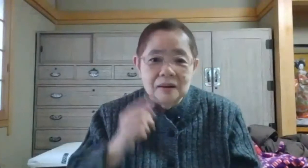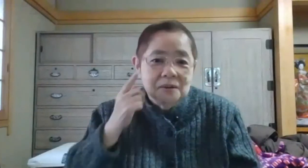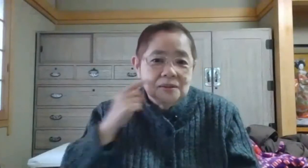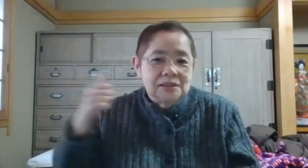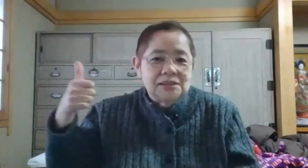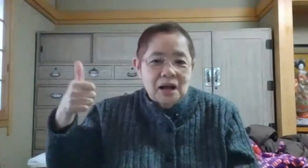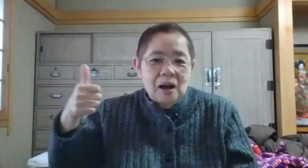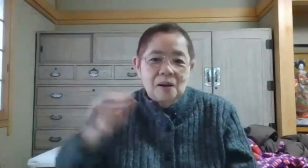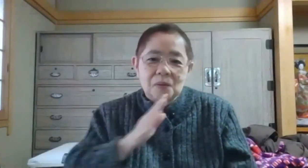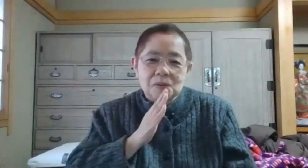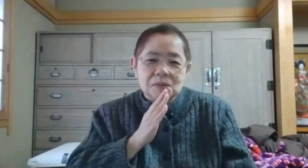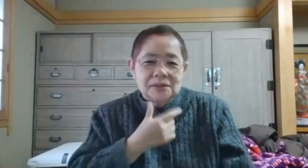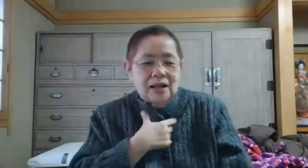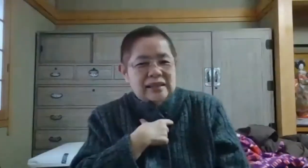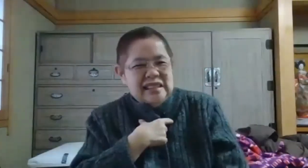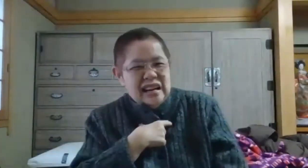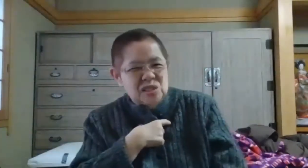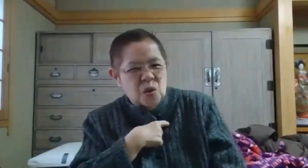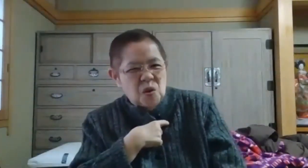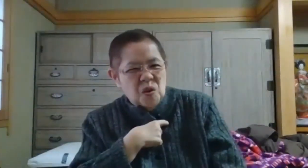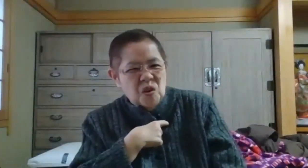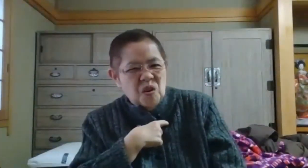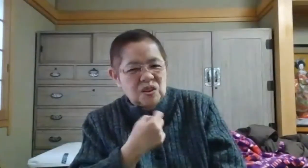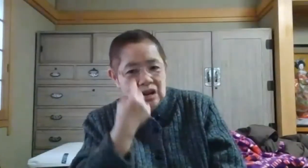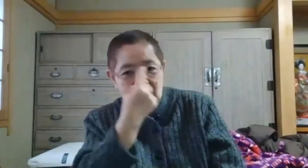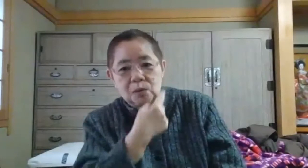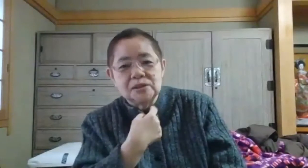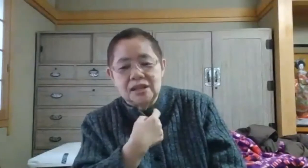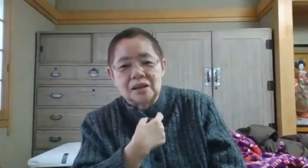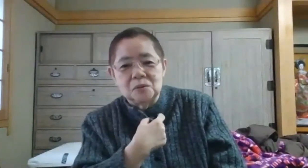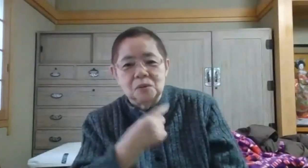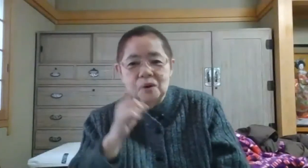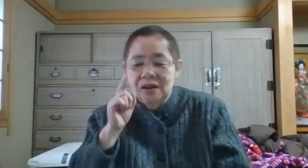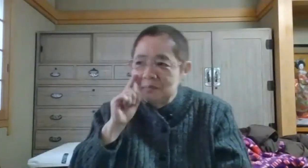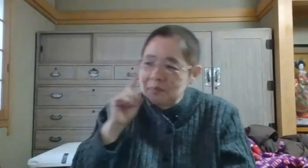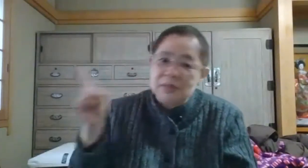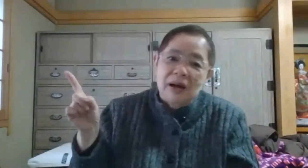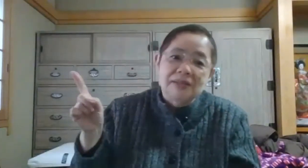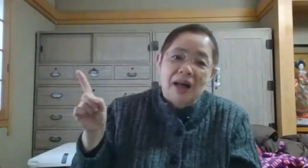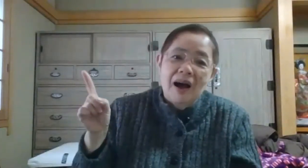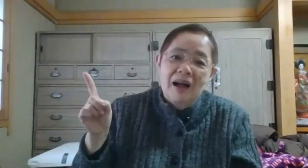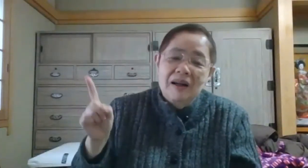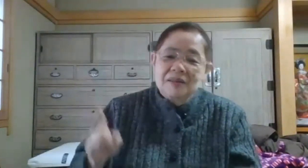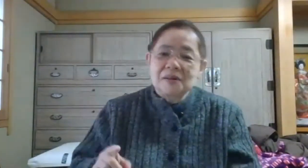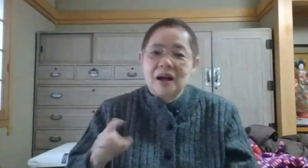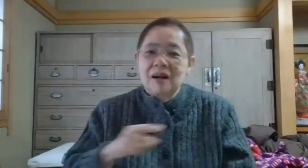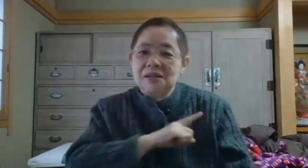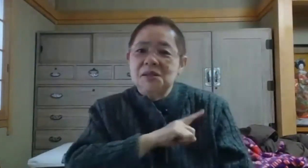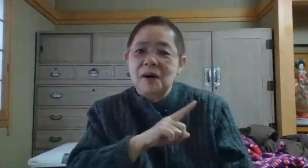父が本当になんかいやそうな顔をしてたのを見ましたそれが一番